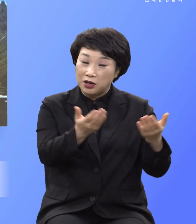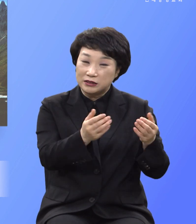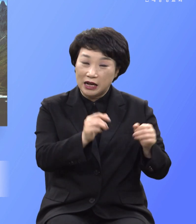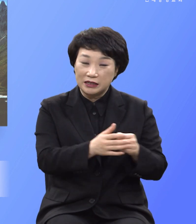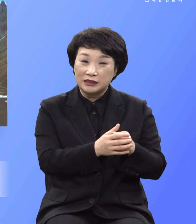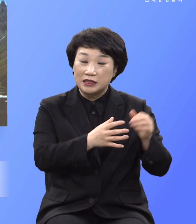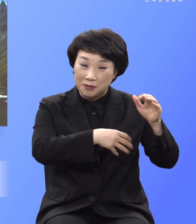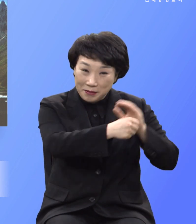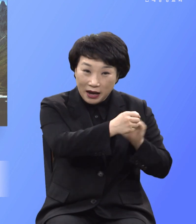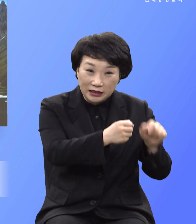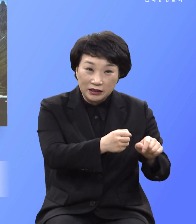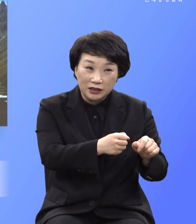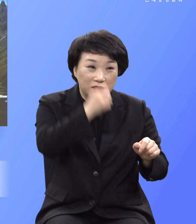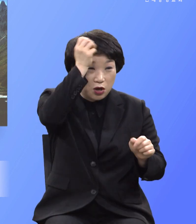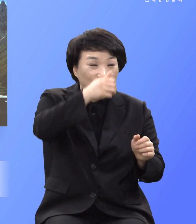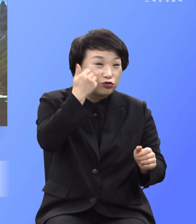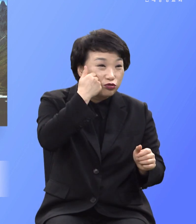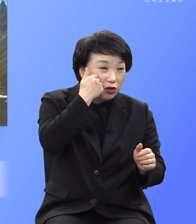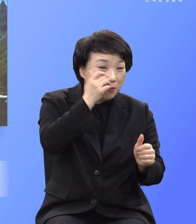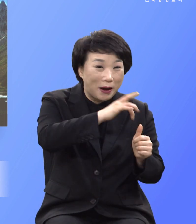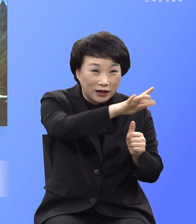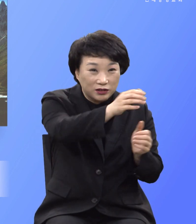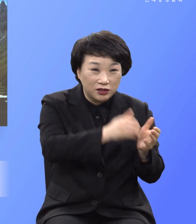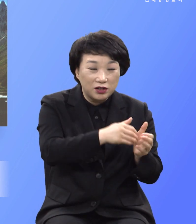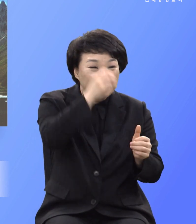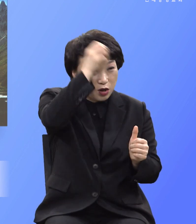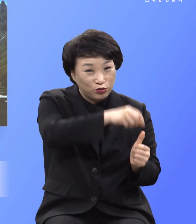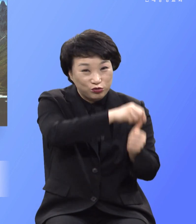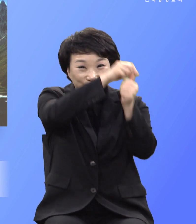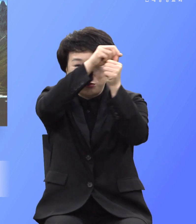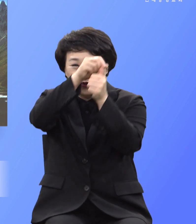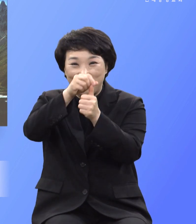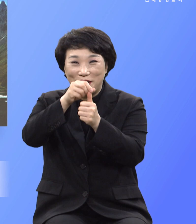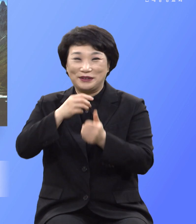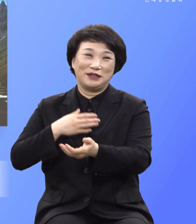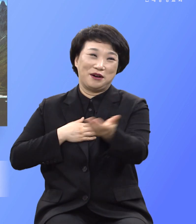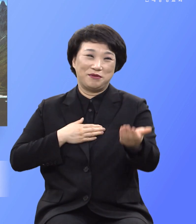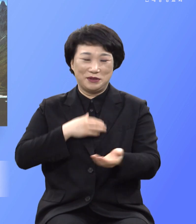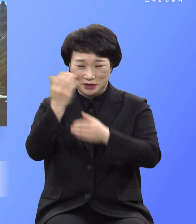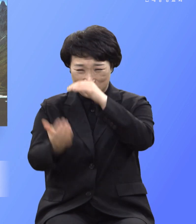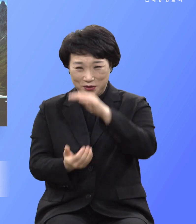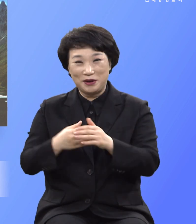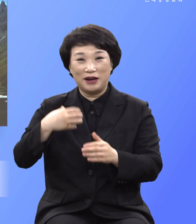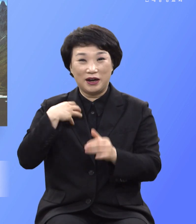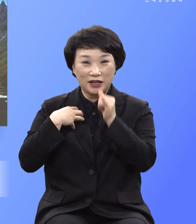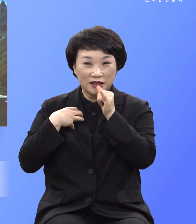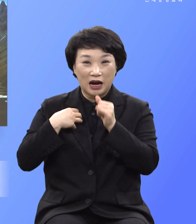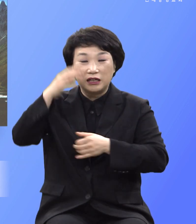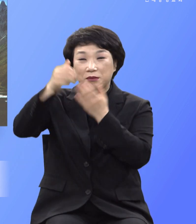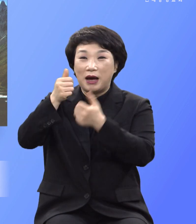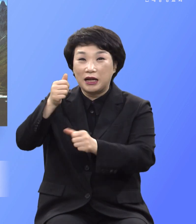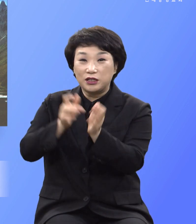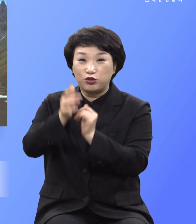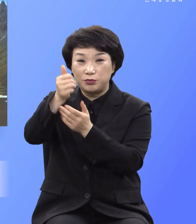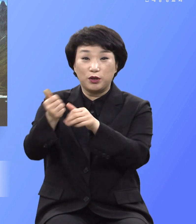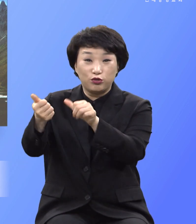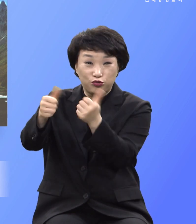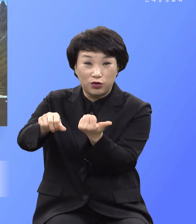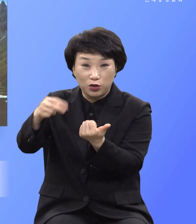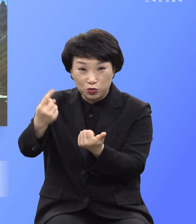영혼을 구원하는 것은 지상 최대의 사명이며 하나님의 아들이 죽어서까지라도 이루신